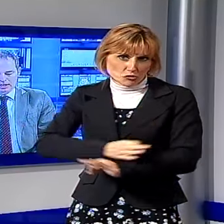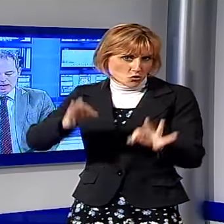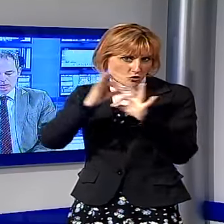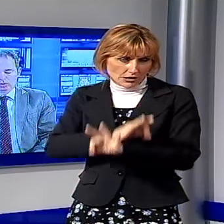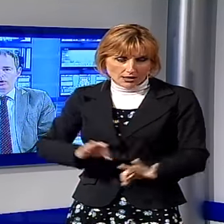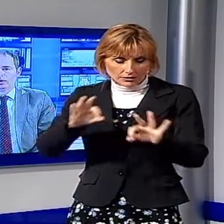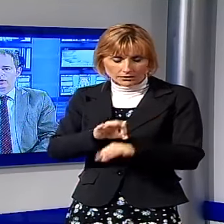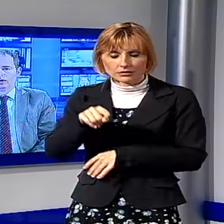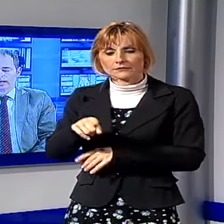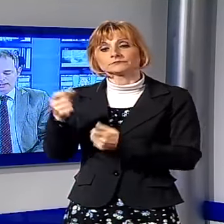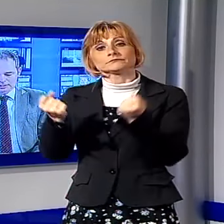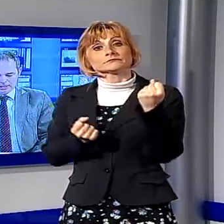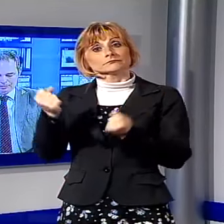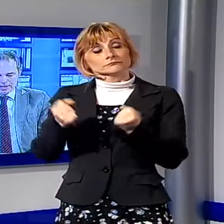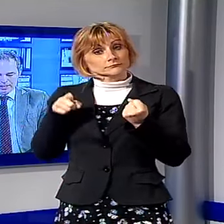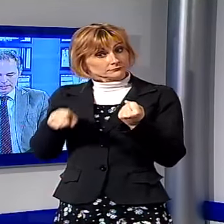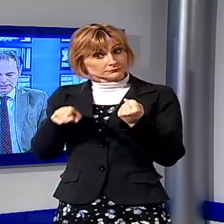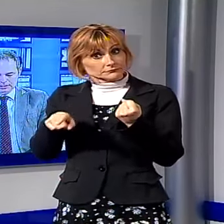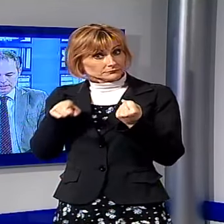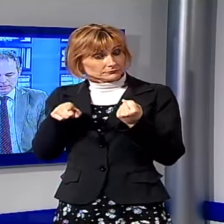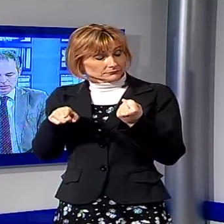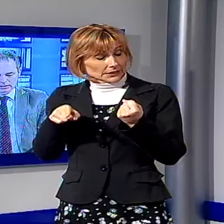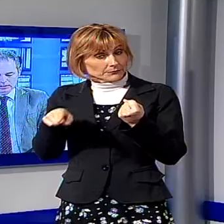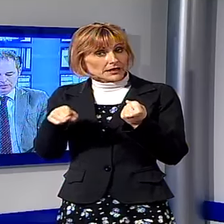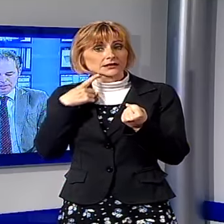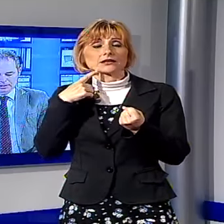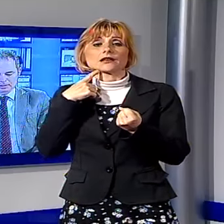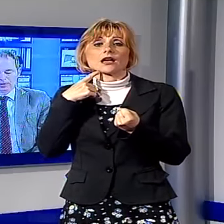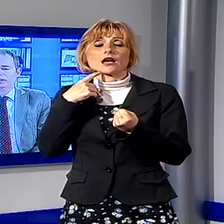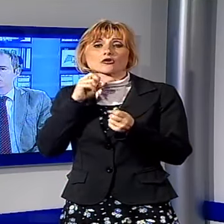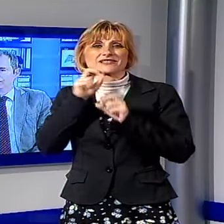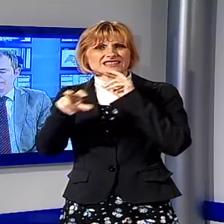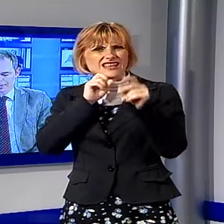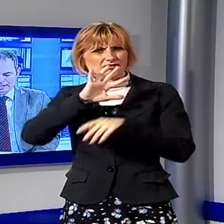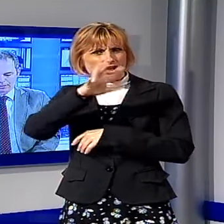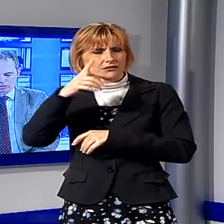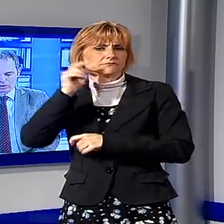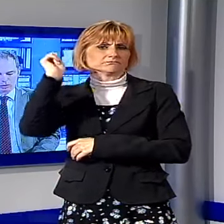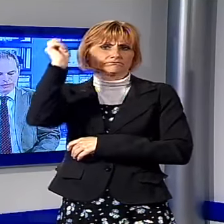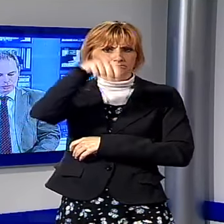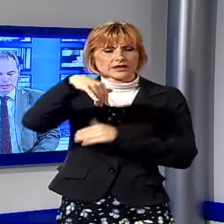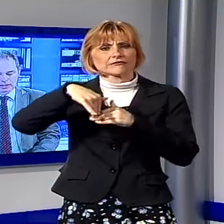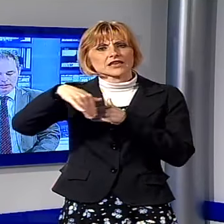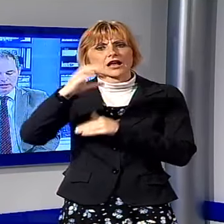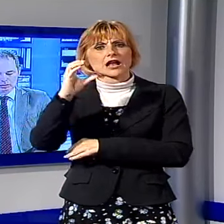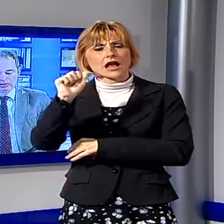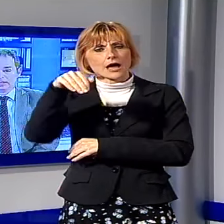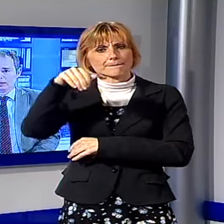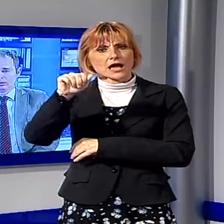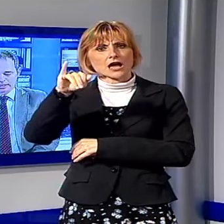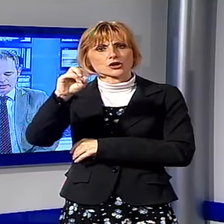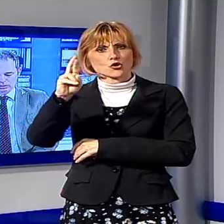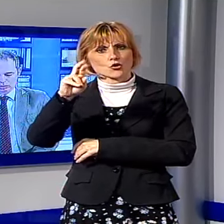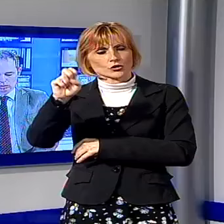L'auto, grazie anche ad altre segnalazioni, è stata fermata dalla polizia sulla via per Camaiore. Sulla vettura, all'interno di un